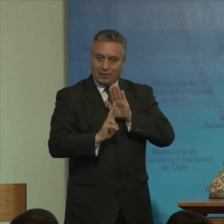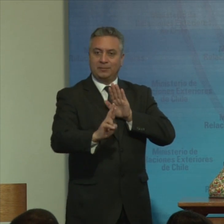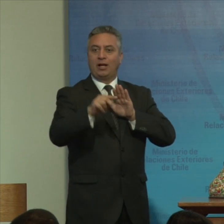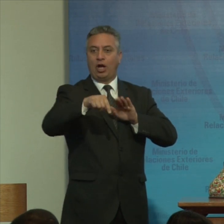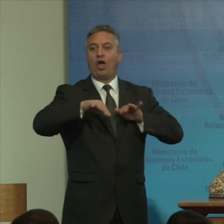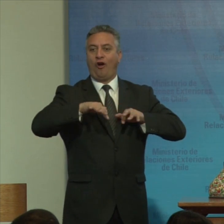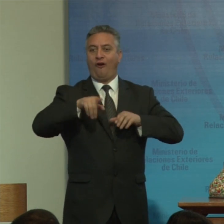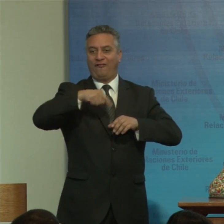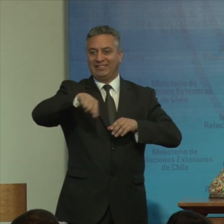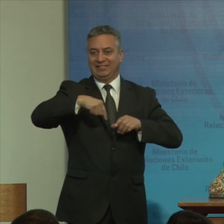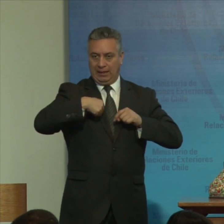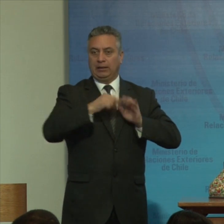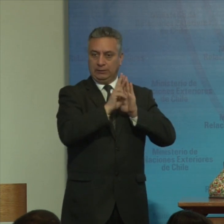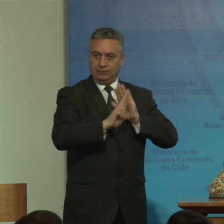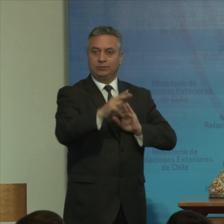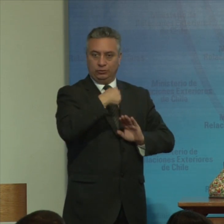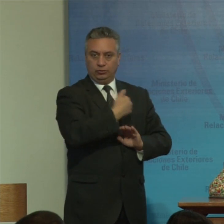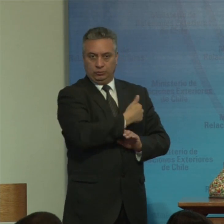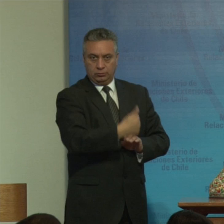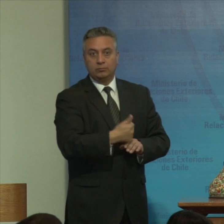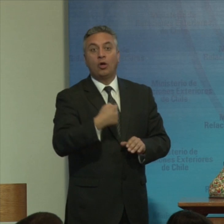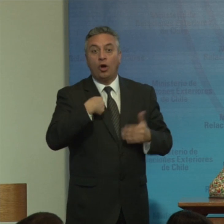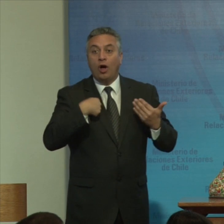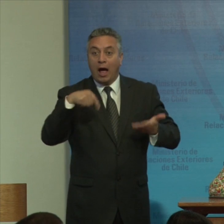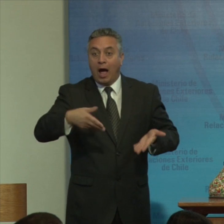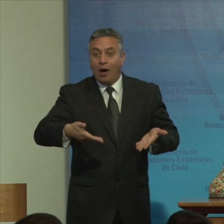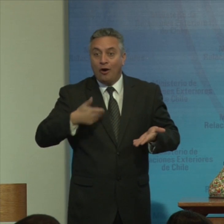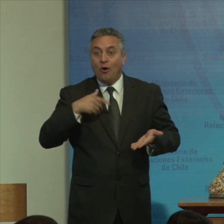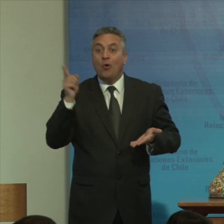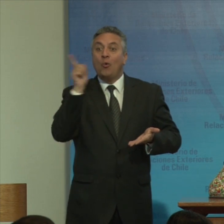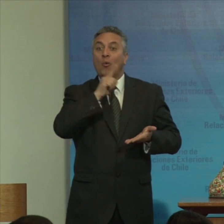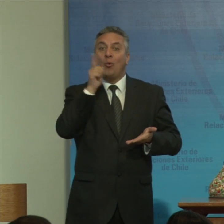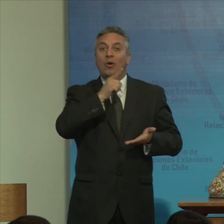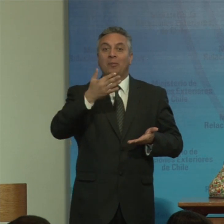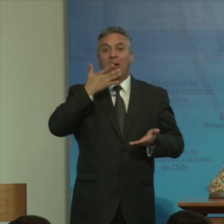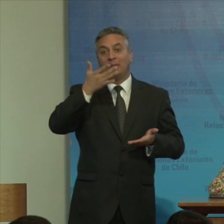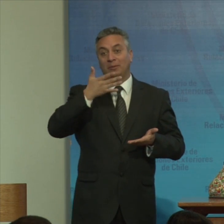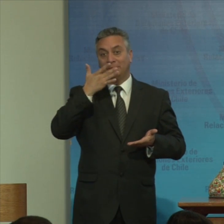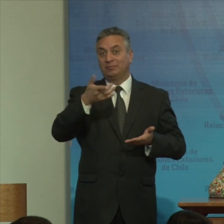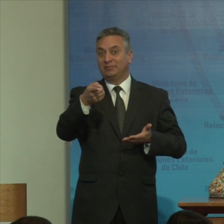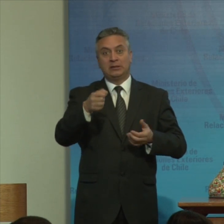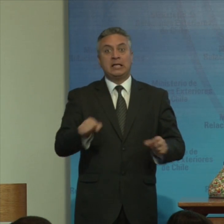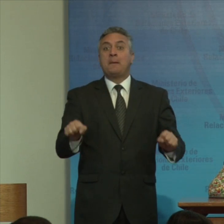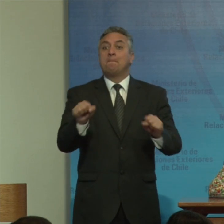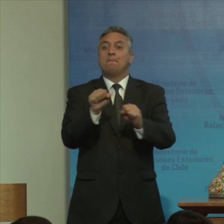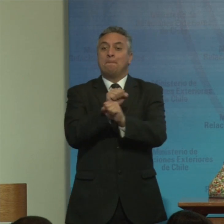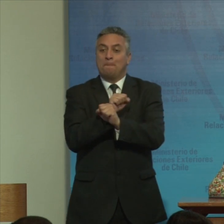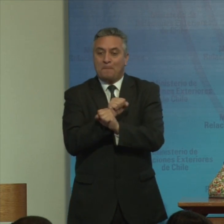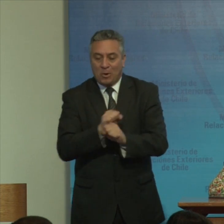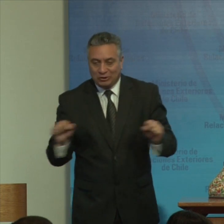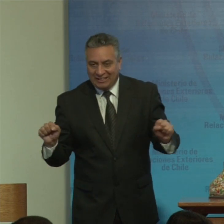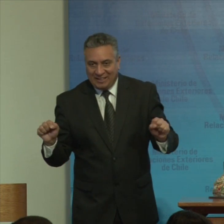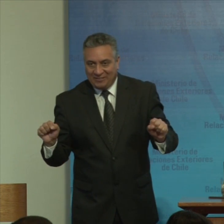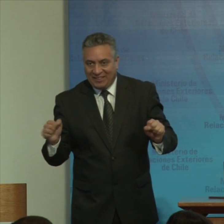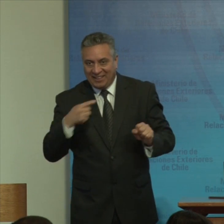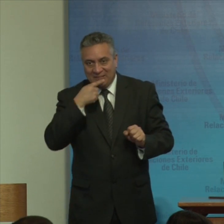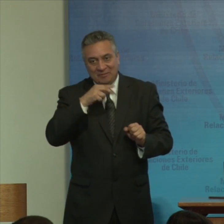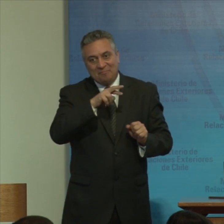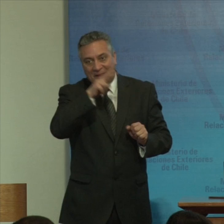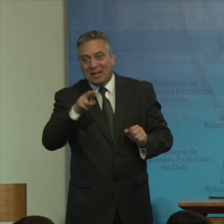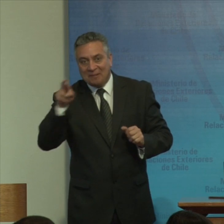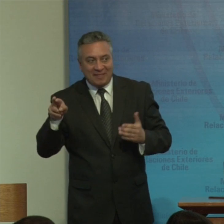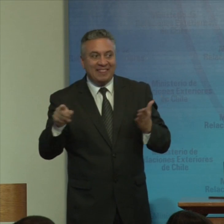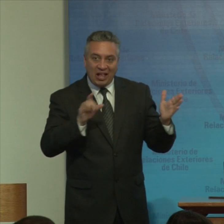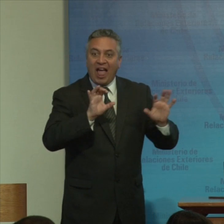como último panelista es imposible no ir repitiendo cosas pero pero voy a